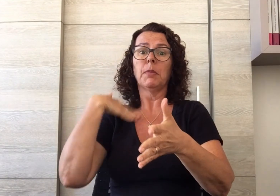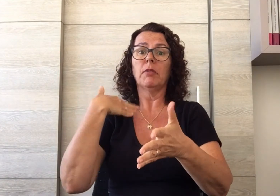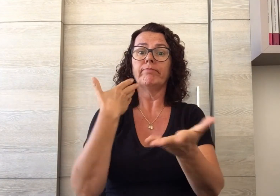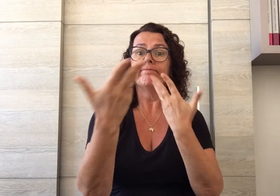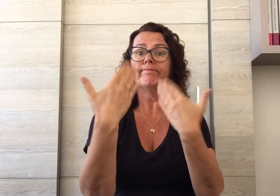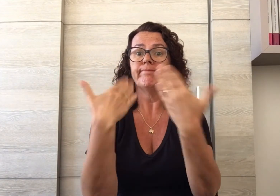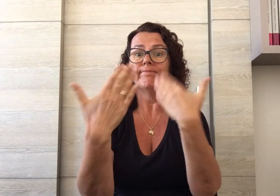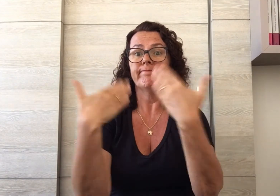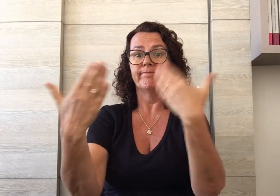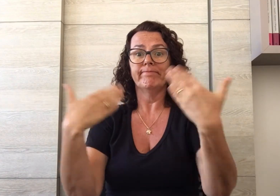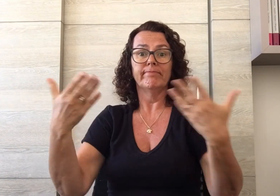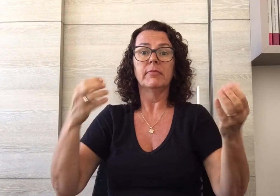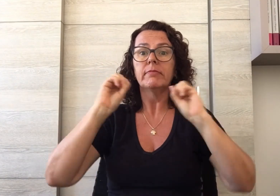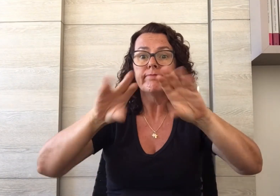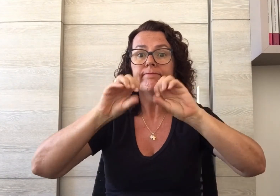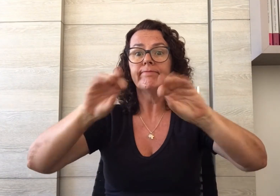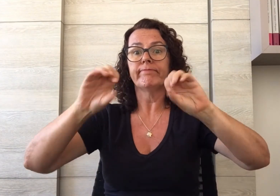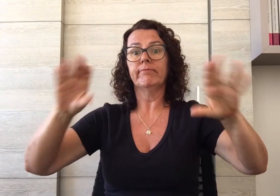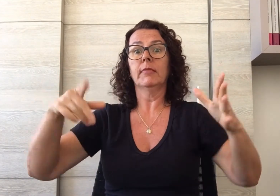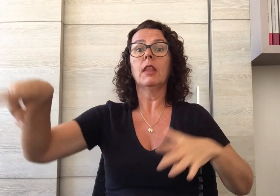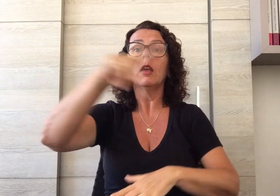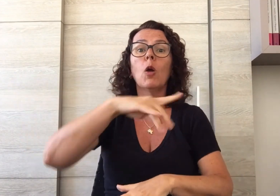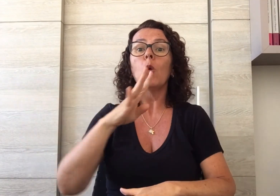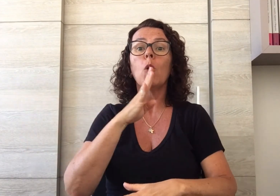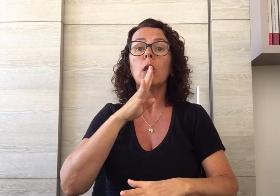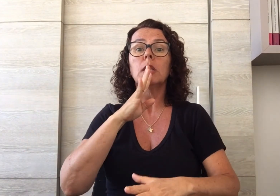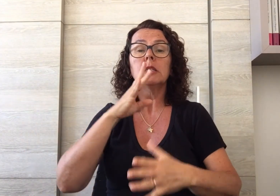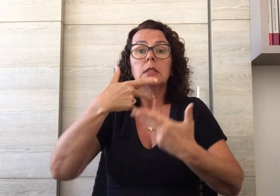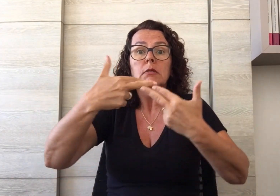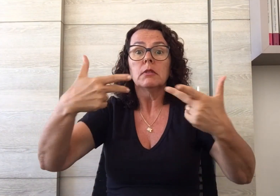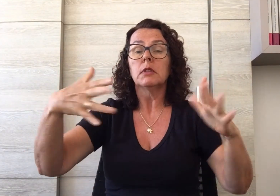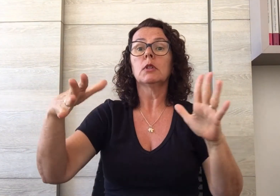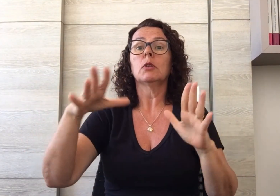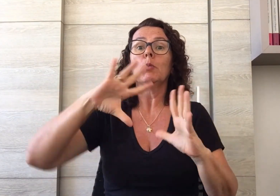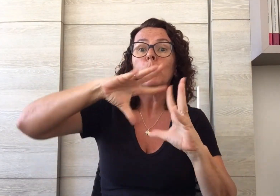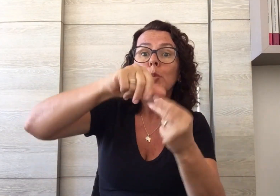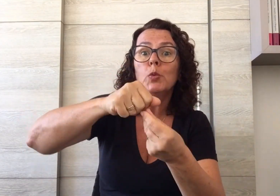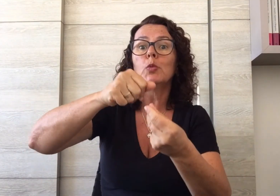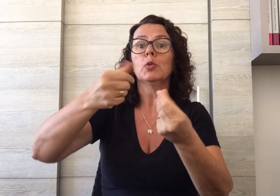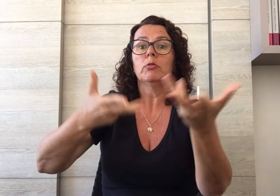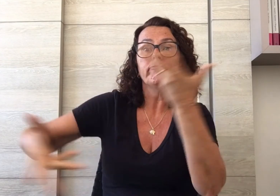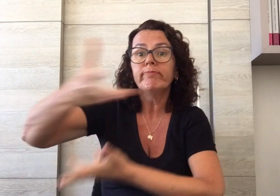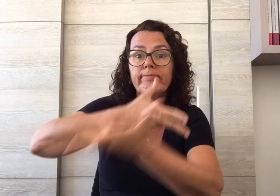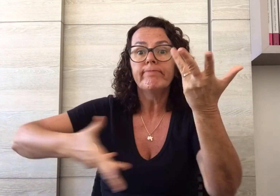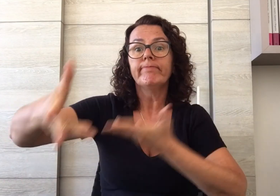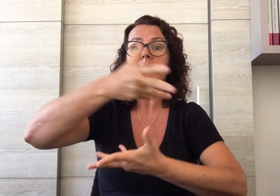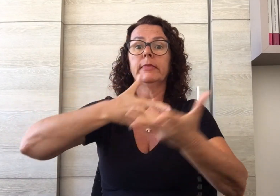e mediará conhecimentos de mundo a serem internalizados e socializados em Libras.